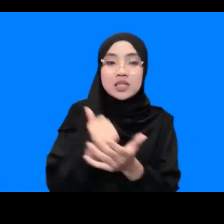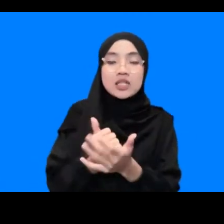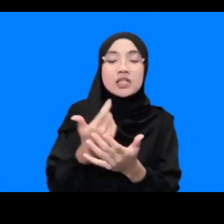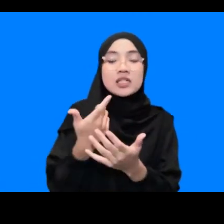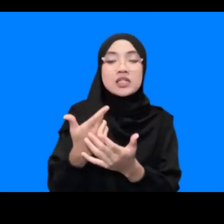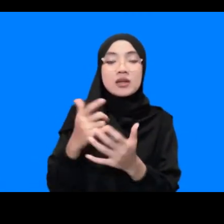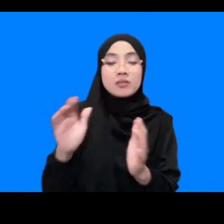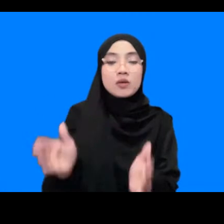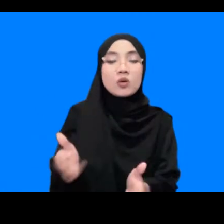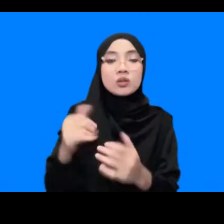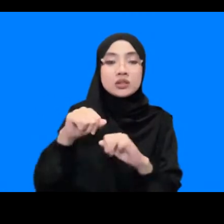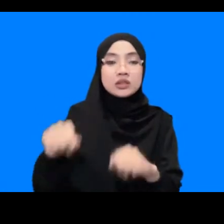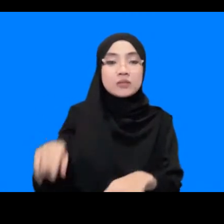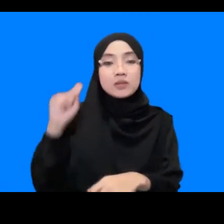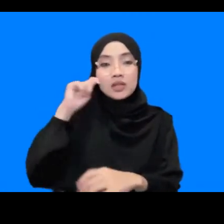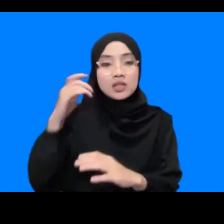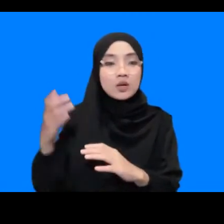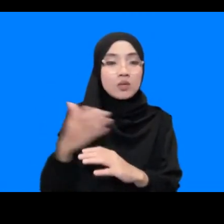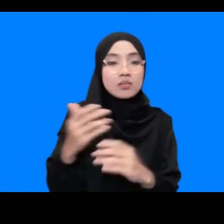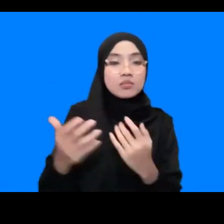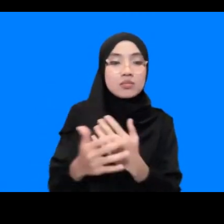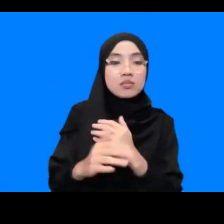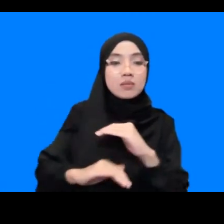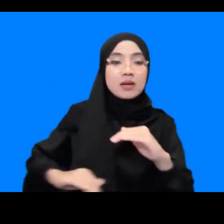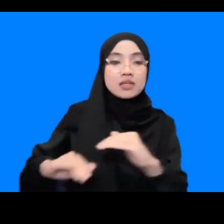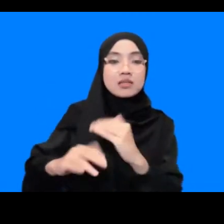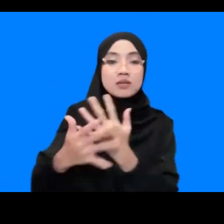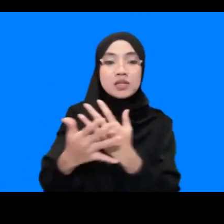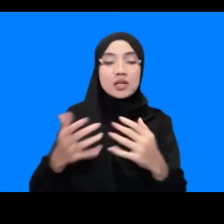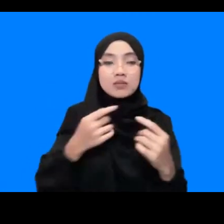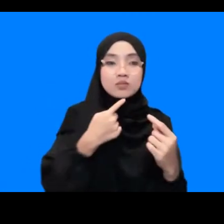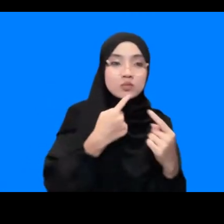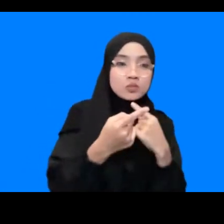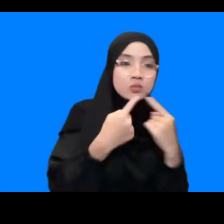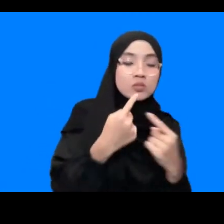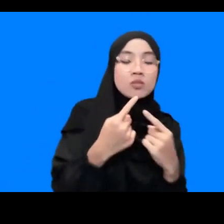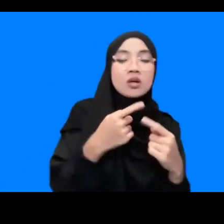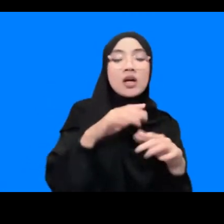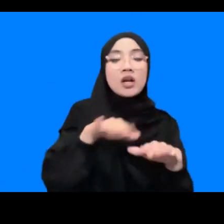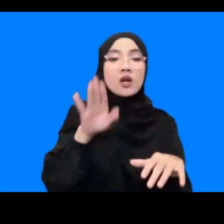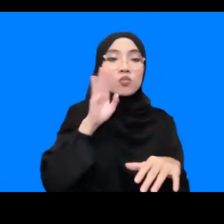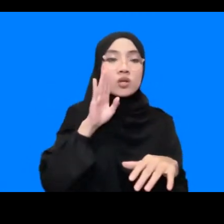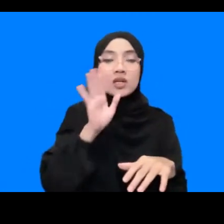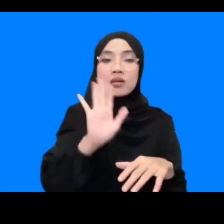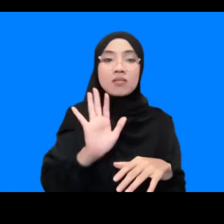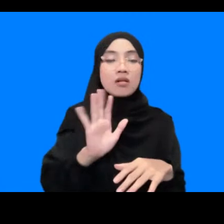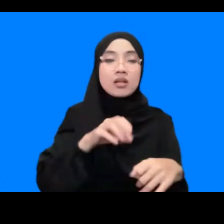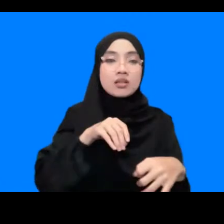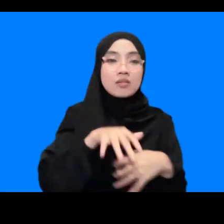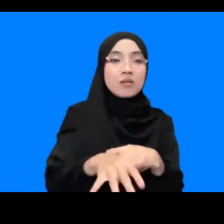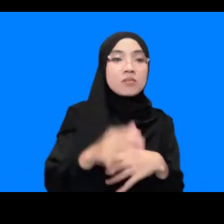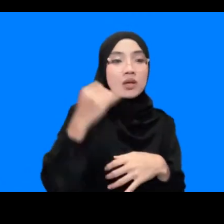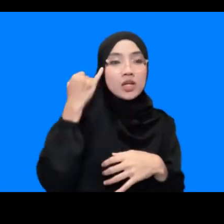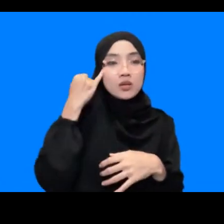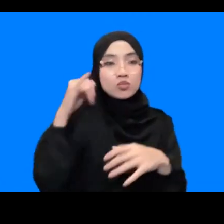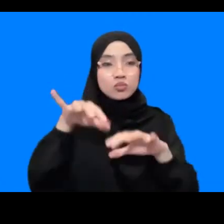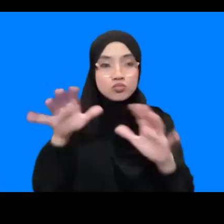masyarakat beliau melakukan interview kepada beberapa anak muda yang tidak terpapar dengan ilmu kebumian